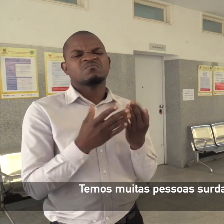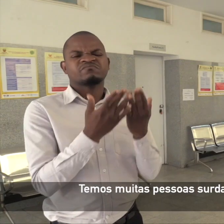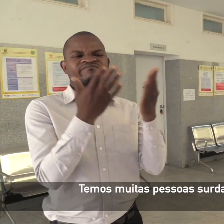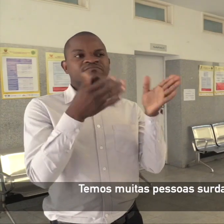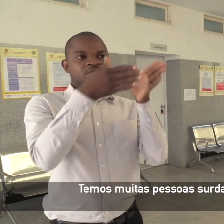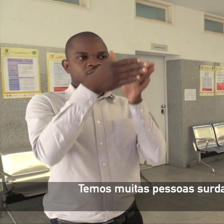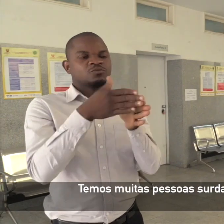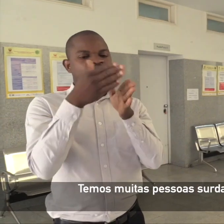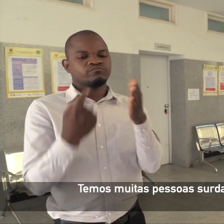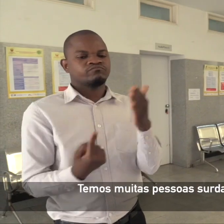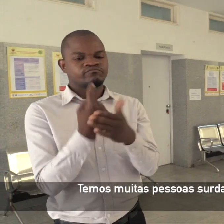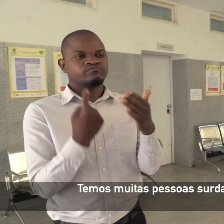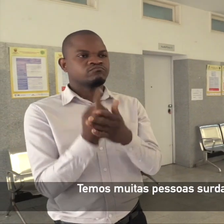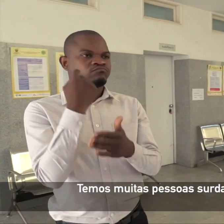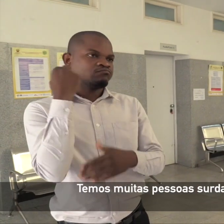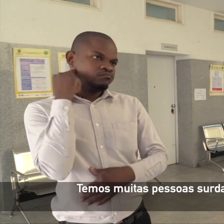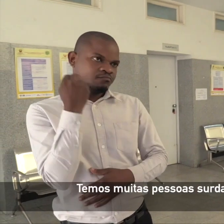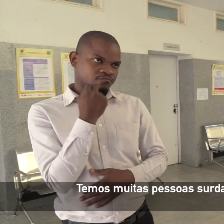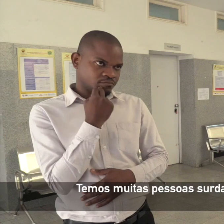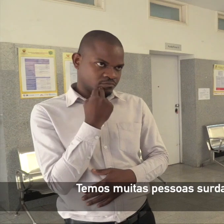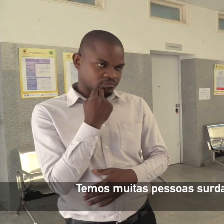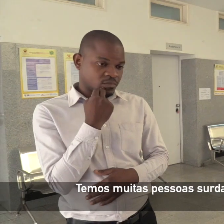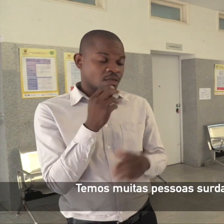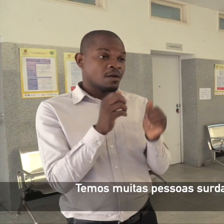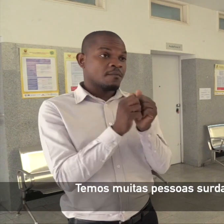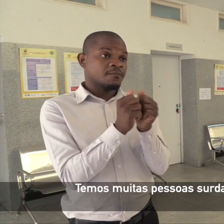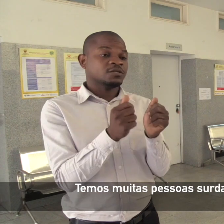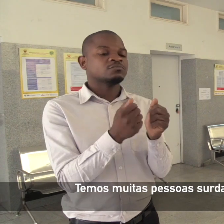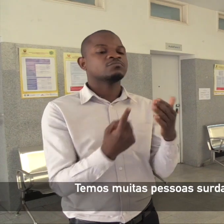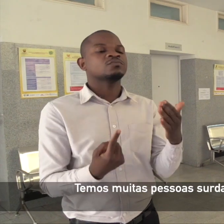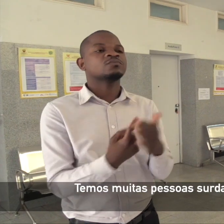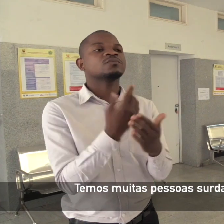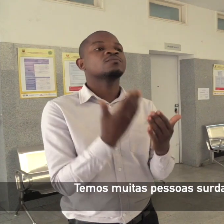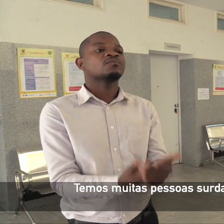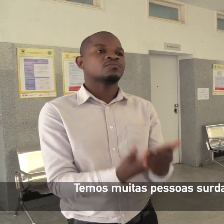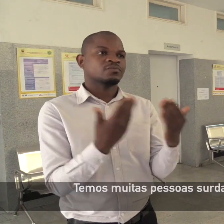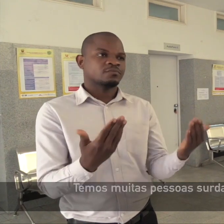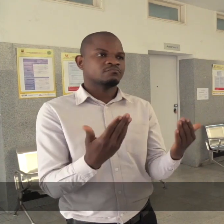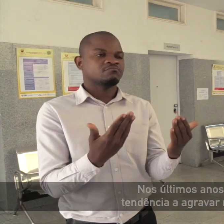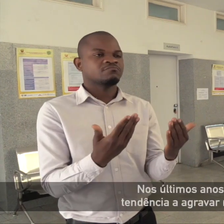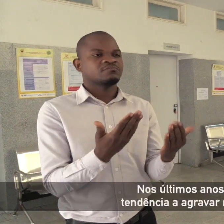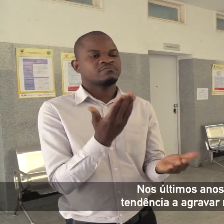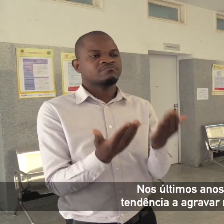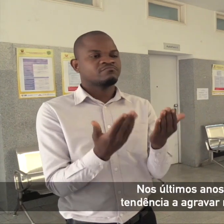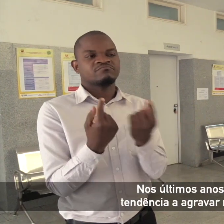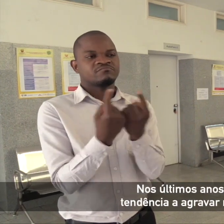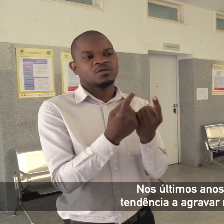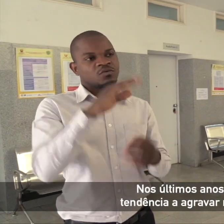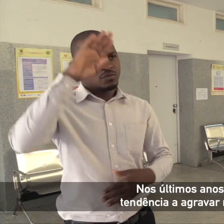surdas devido a várias doenças. E, últimos